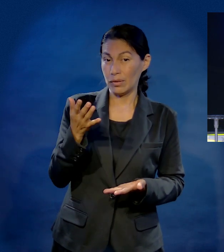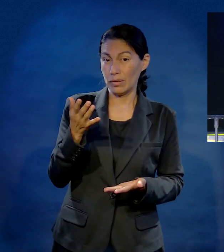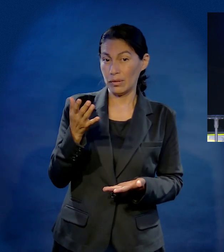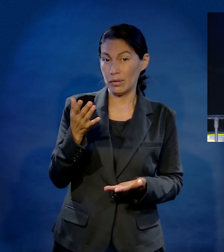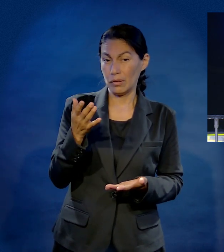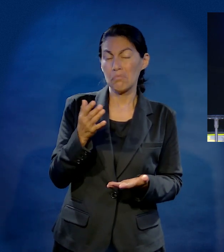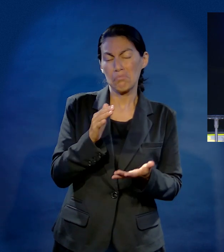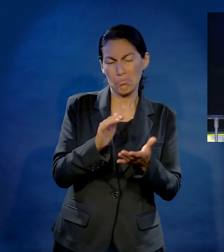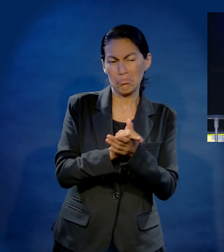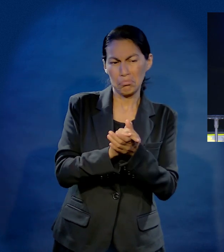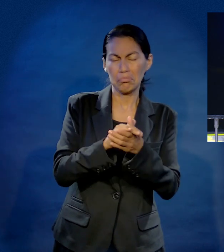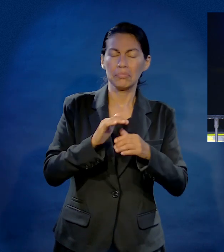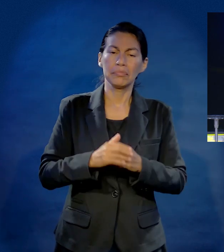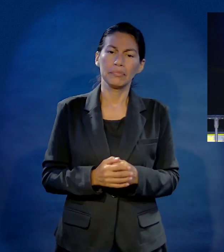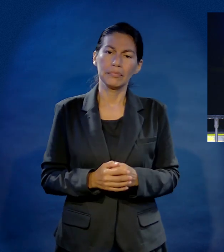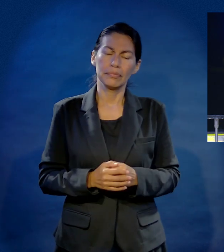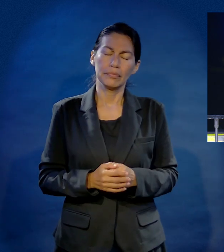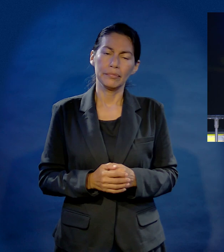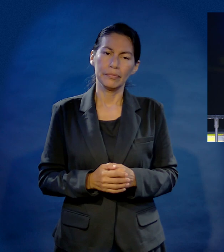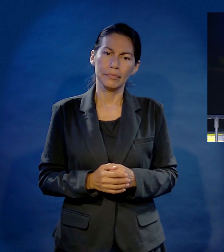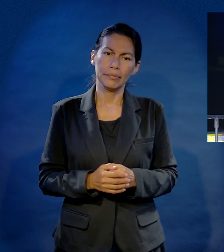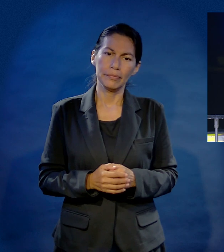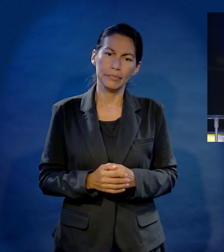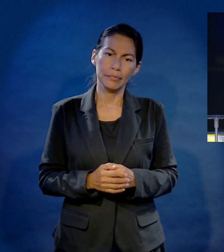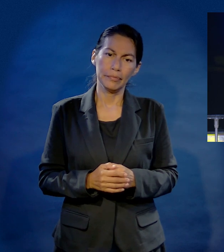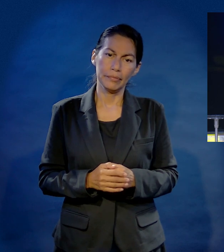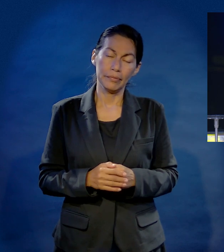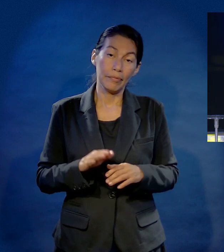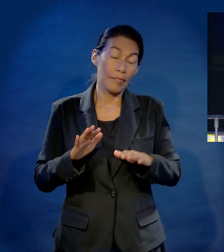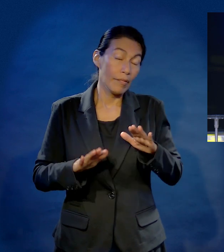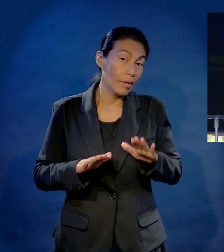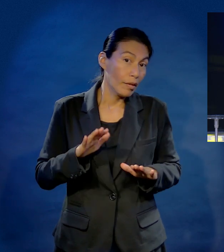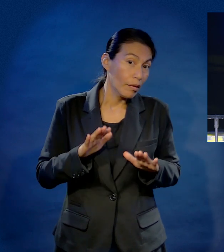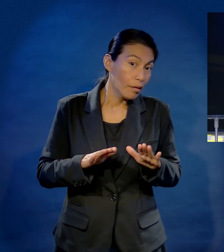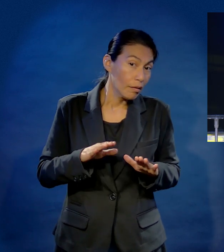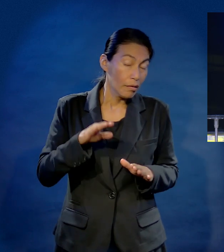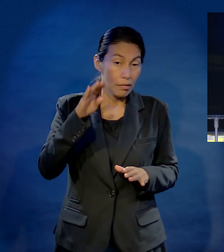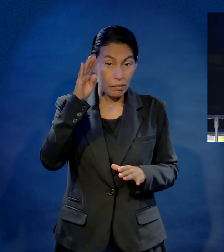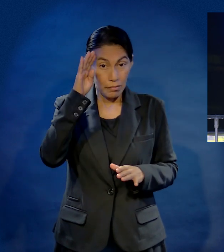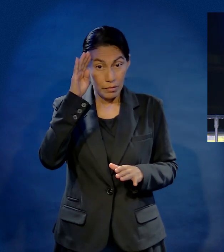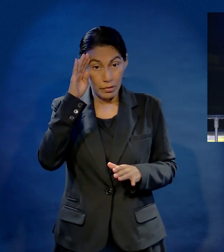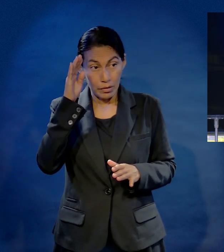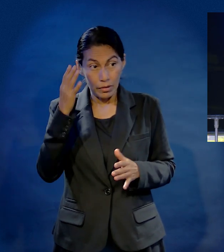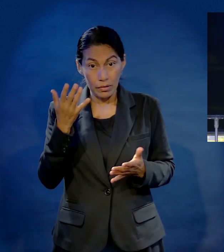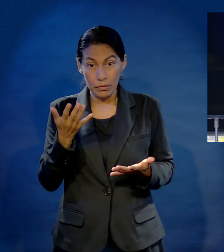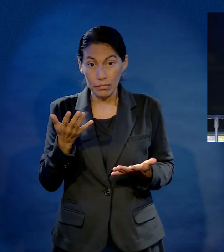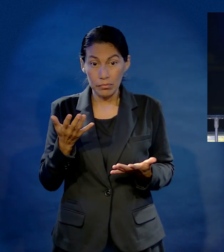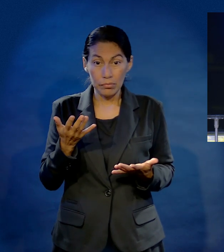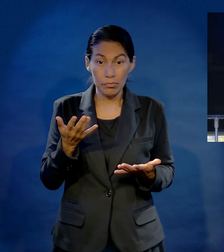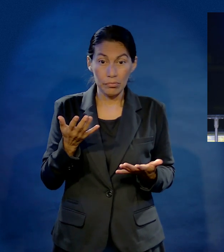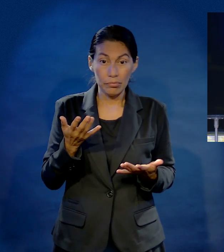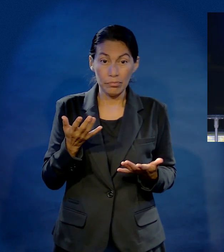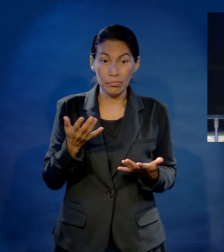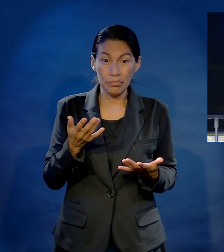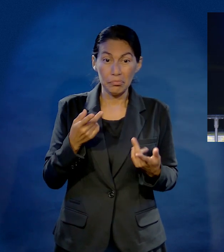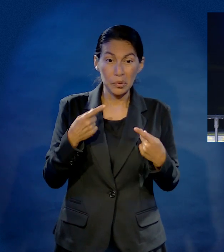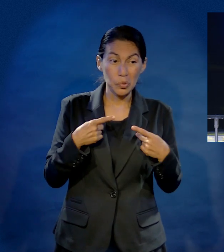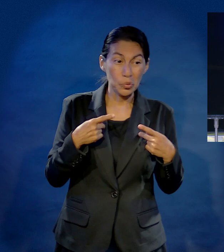empieza a pensar en unirte con alguien. De hecho, probablemente cuando piensas que ya no necesitas a nadie es cuando va a llegar.